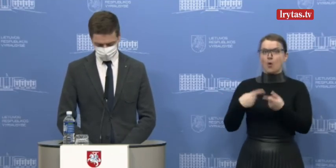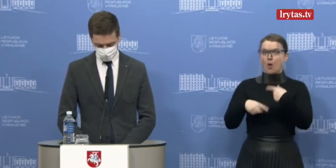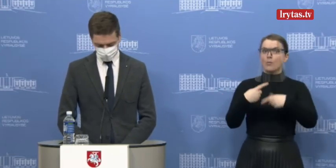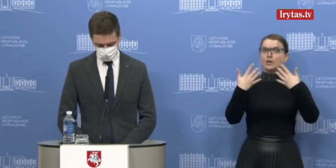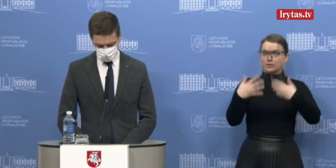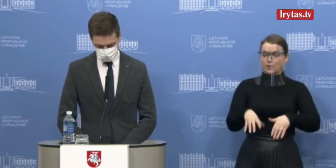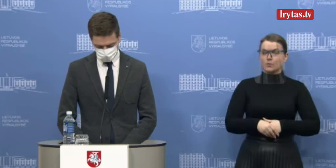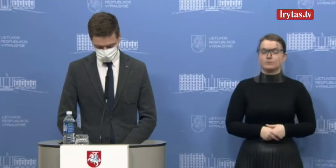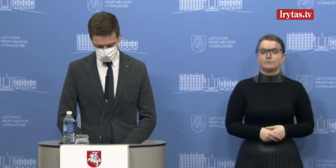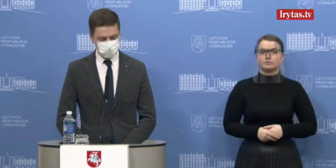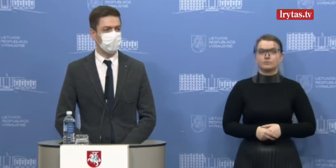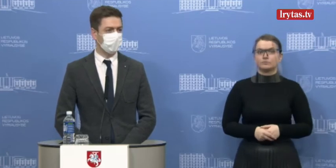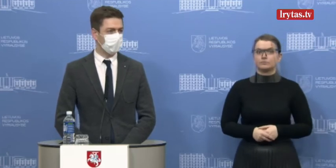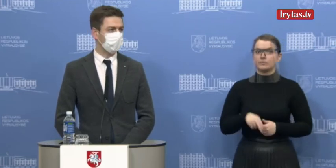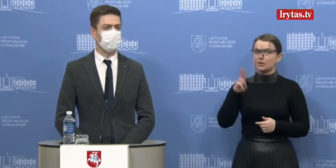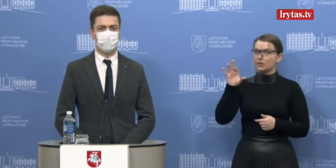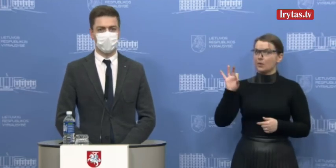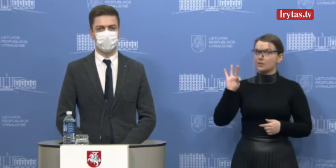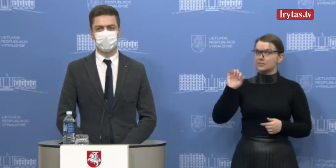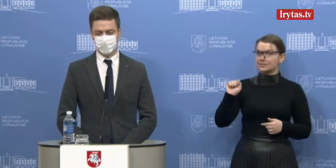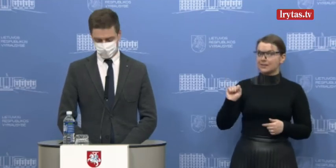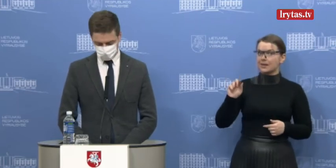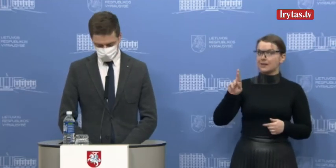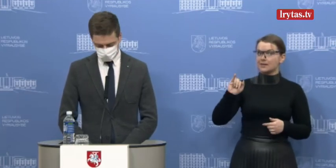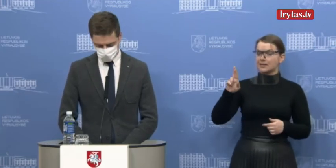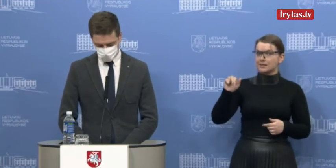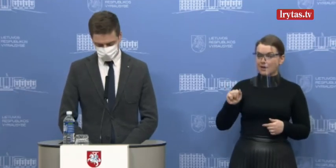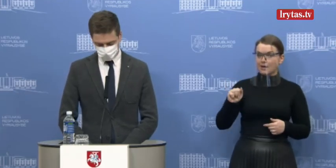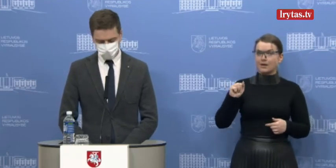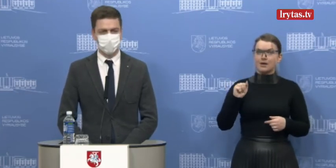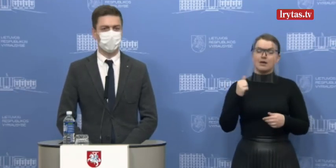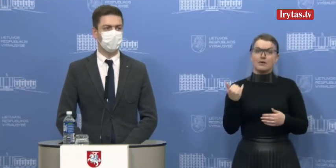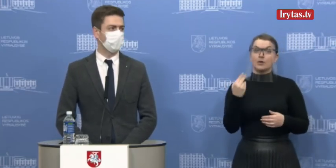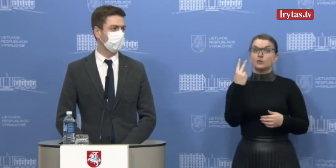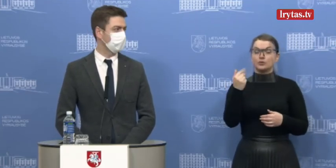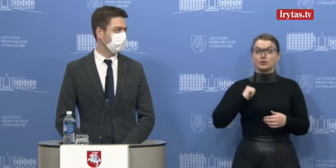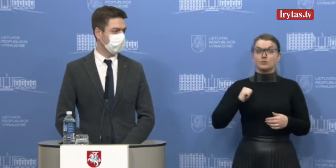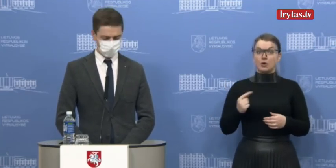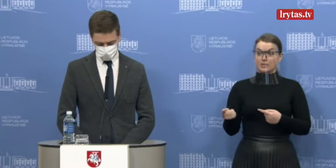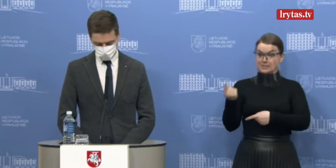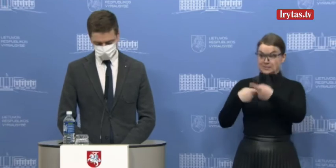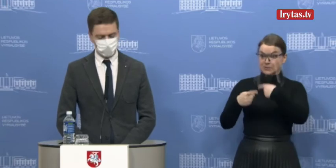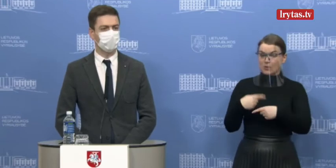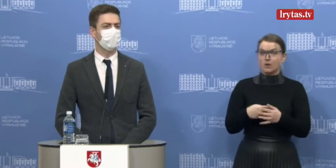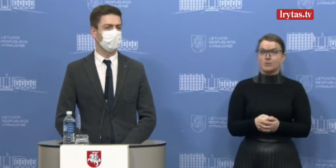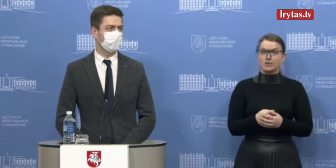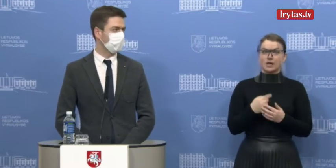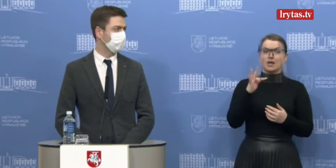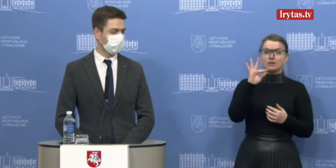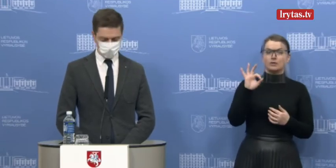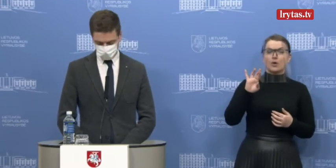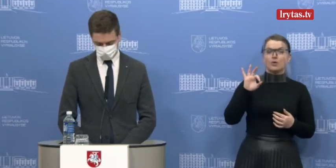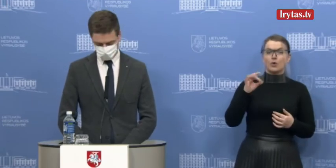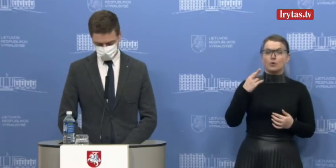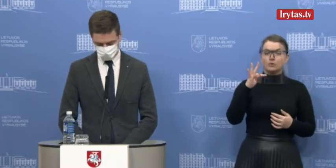piliečių. Iš Kostarikos per Prahą du Lietuvos Respublikos piliečiai. Praėjusią naktį iš Toronto per